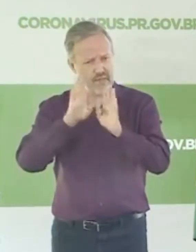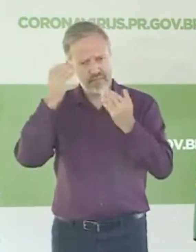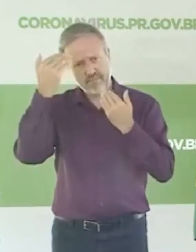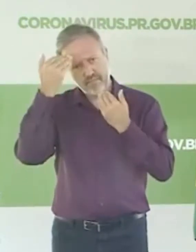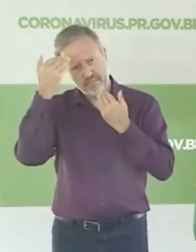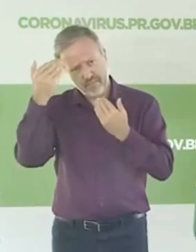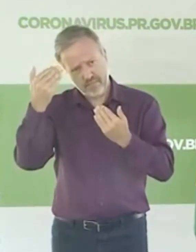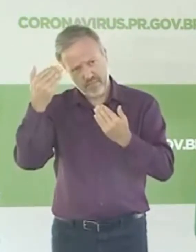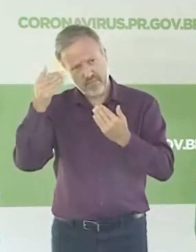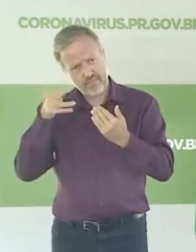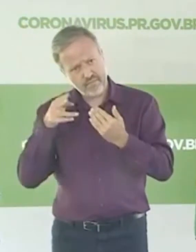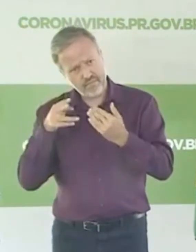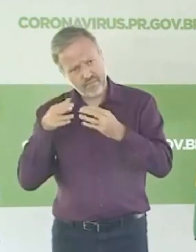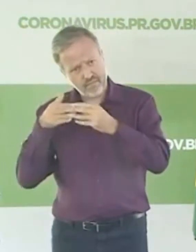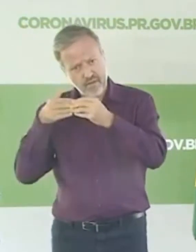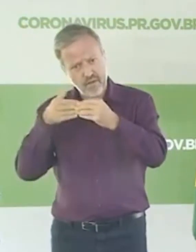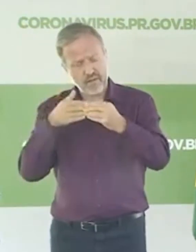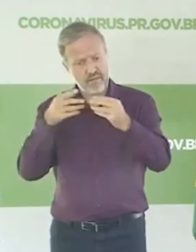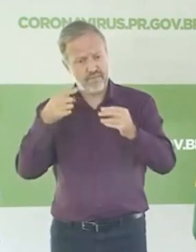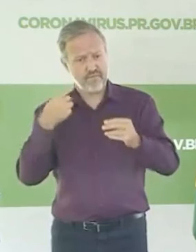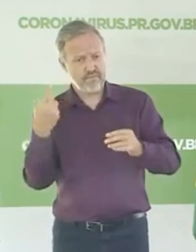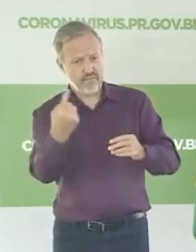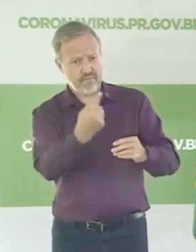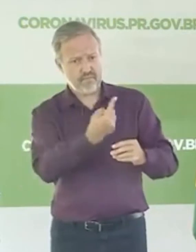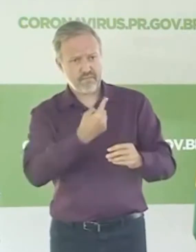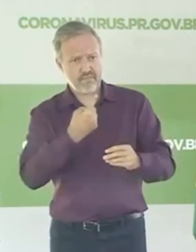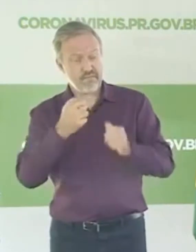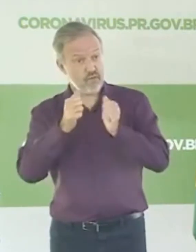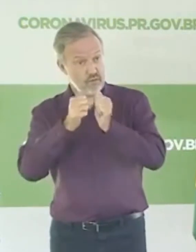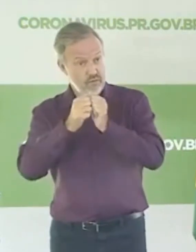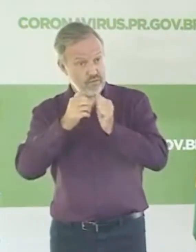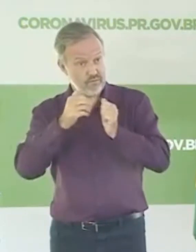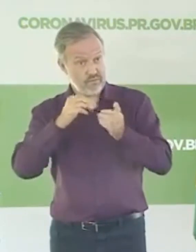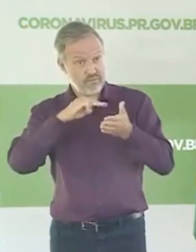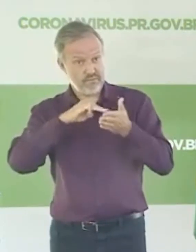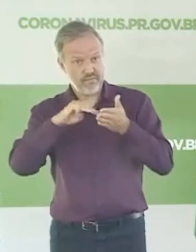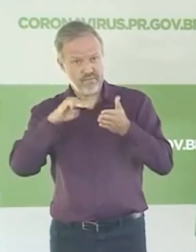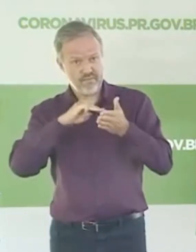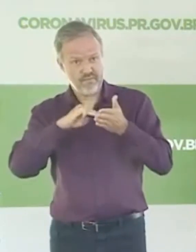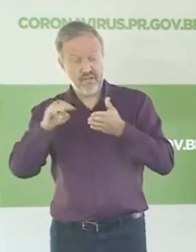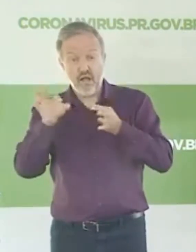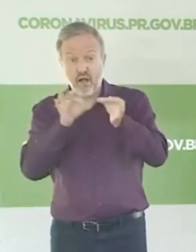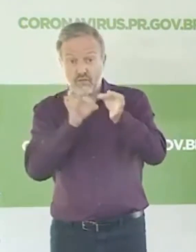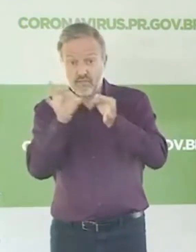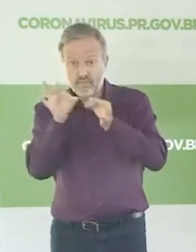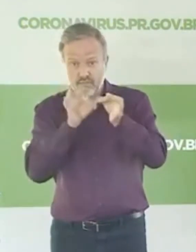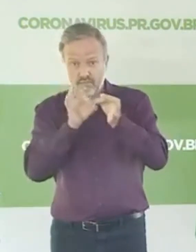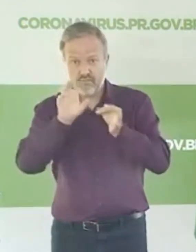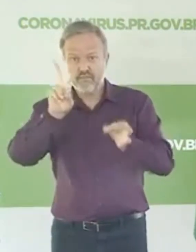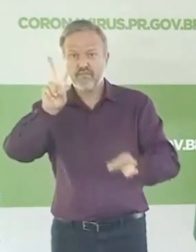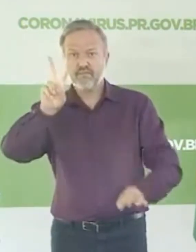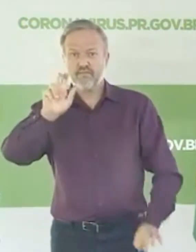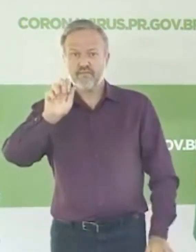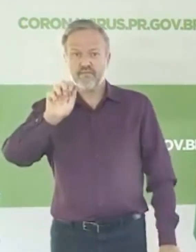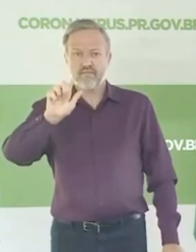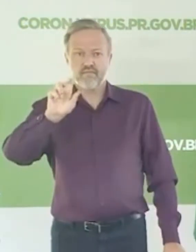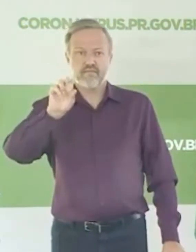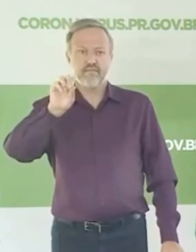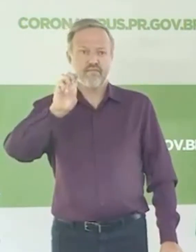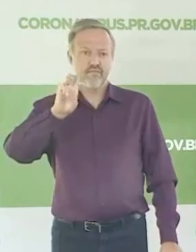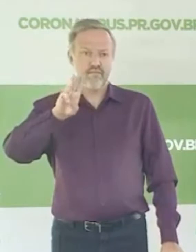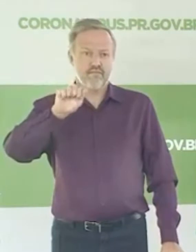acompanhando. E estou eu aqui junto com o nosso secretário de Planejamento, Valdemar, e na verdade,